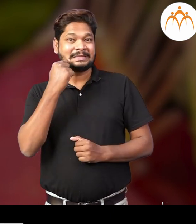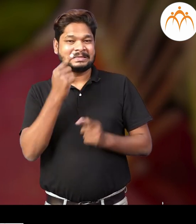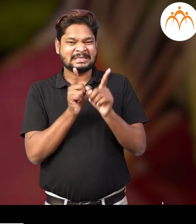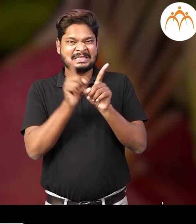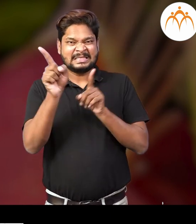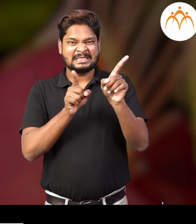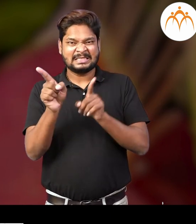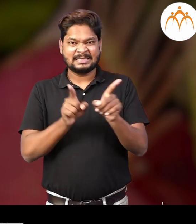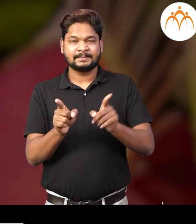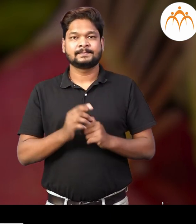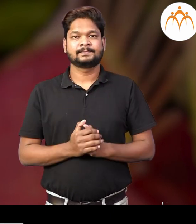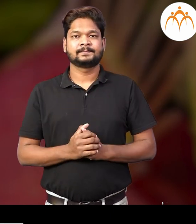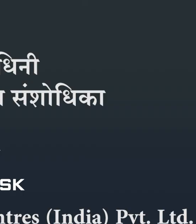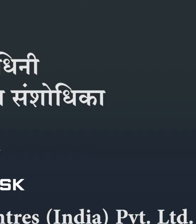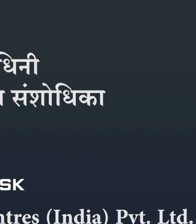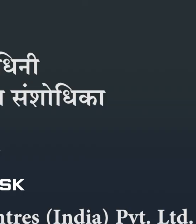अनकुचिदार